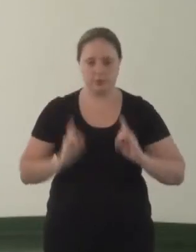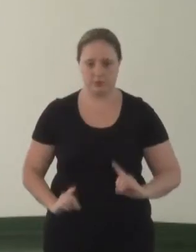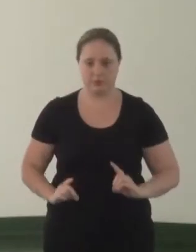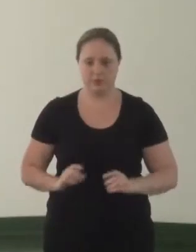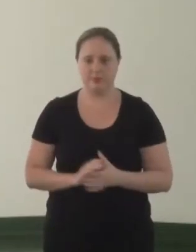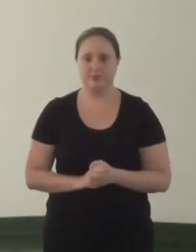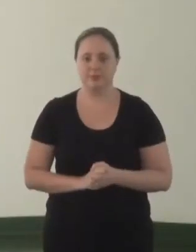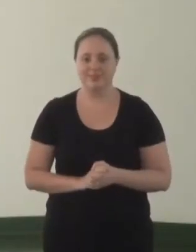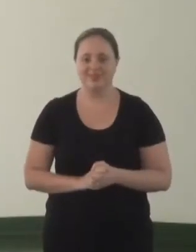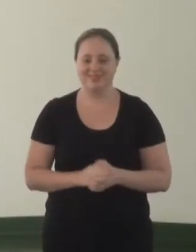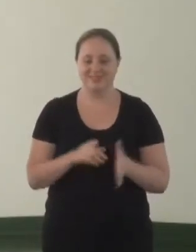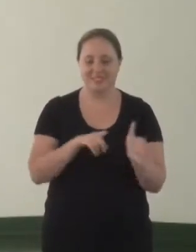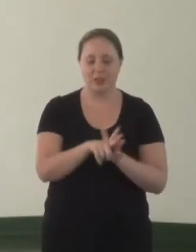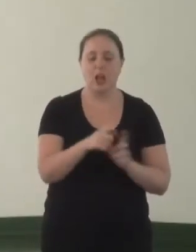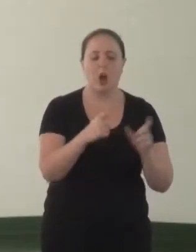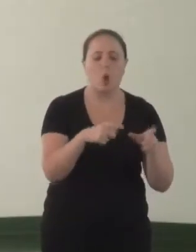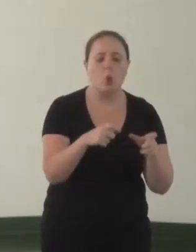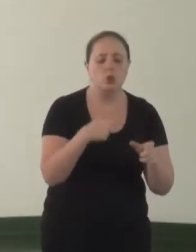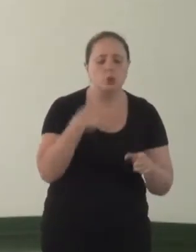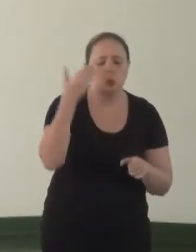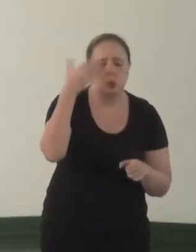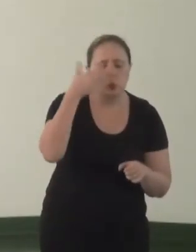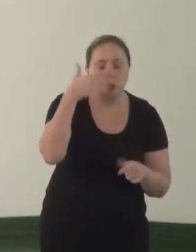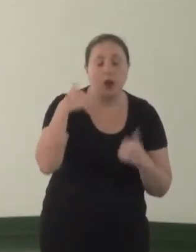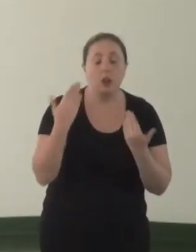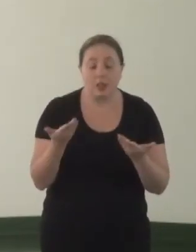E as pessoas perguntam, onde que está? Eu não vejo e tal.